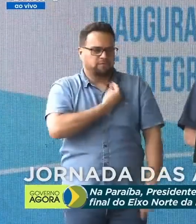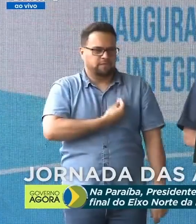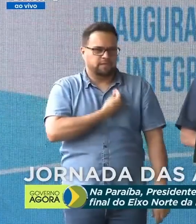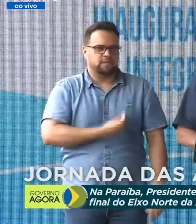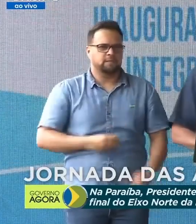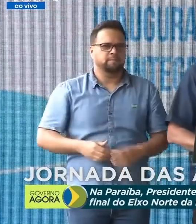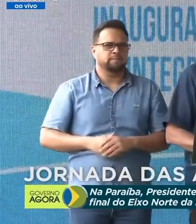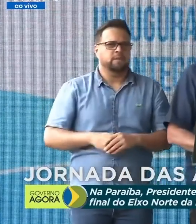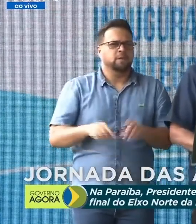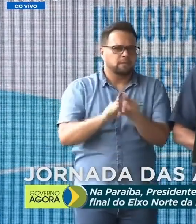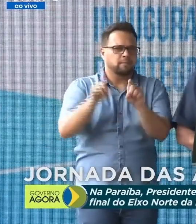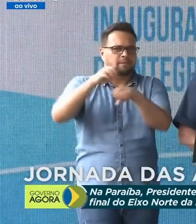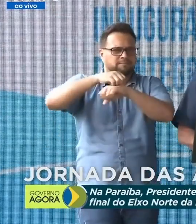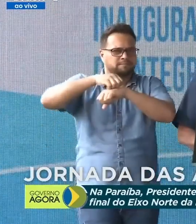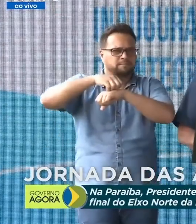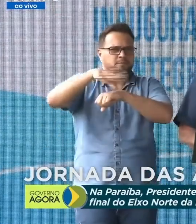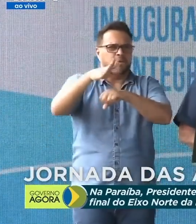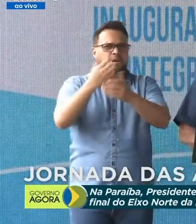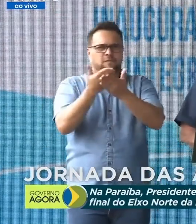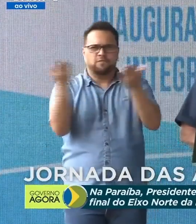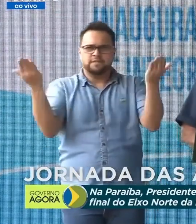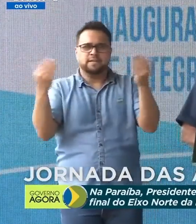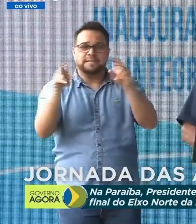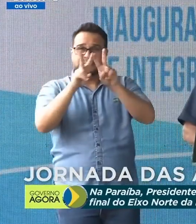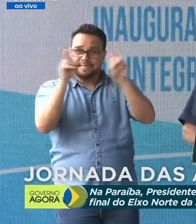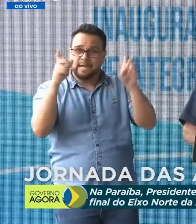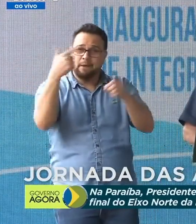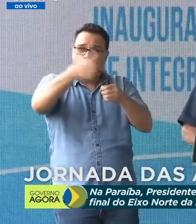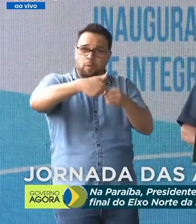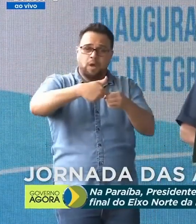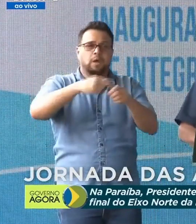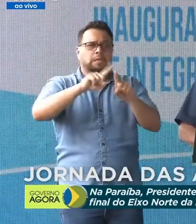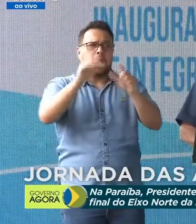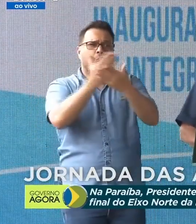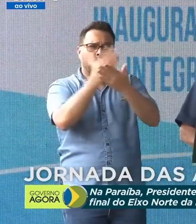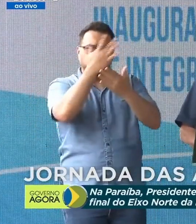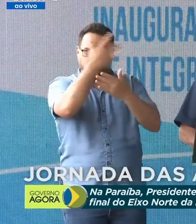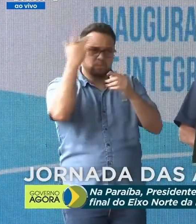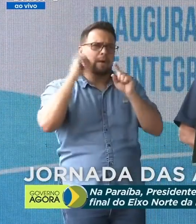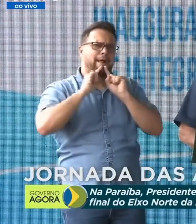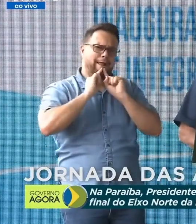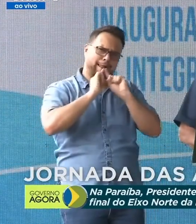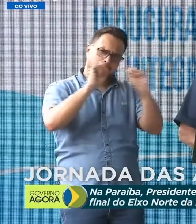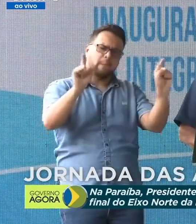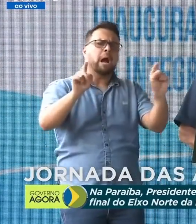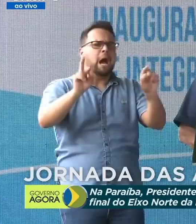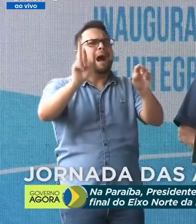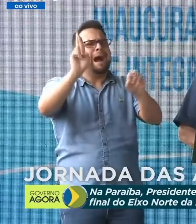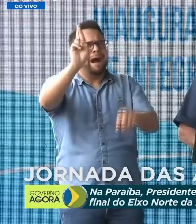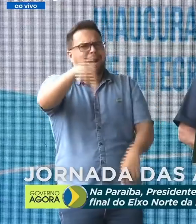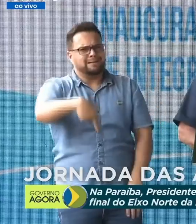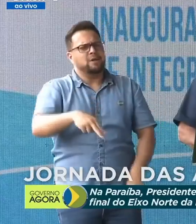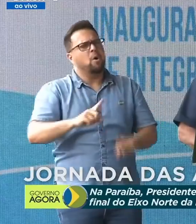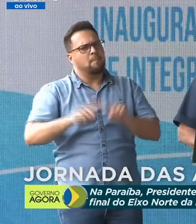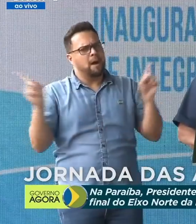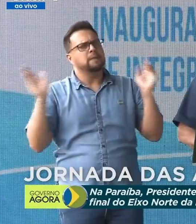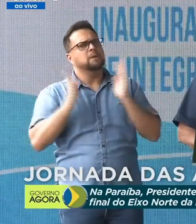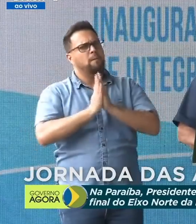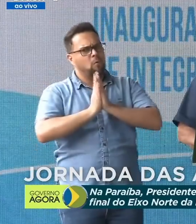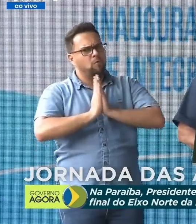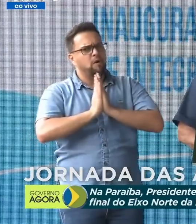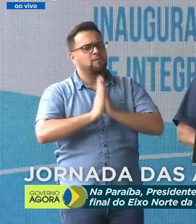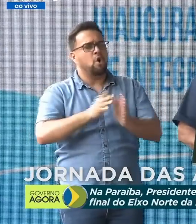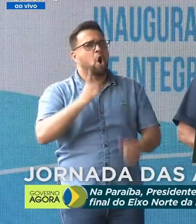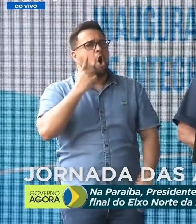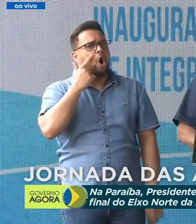Dizer a vocês, quando se fala em combustíveis, que o pessoal reclama e com razão. Mas, por favor, veja